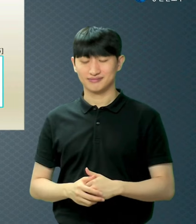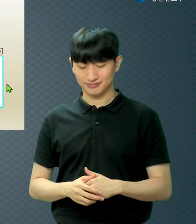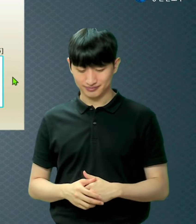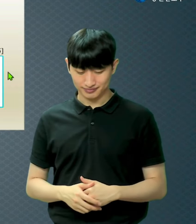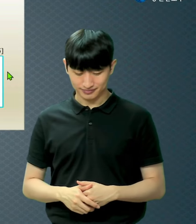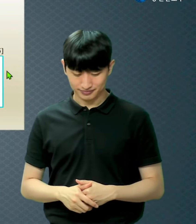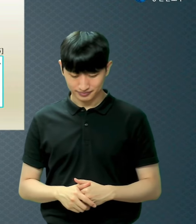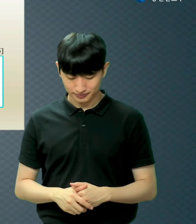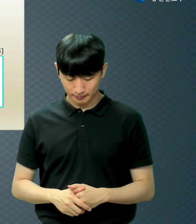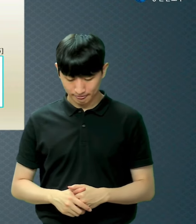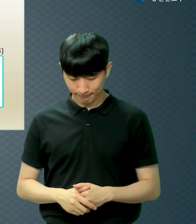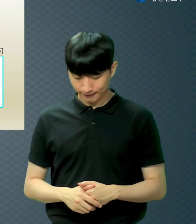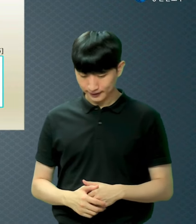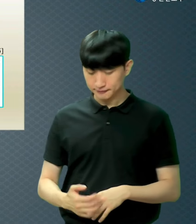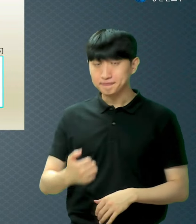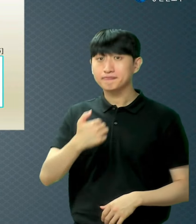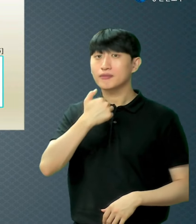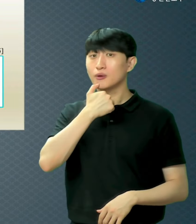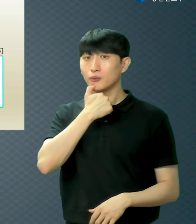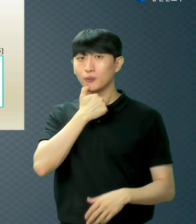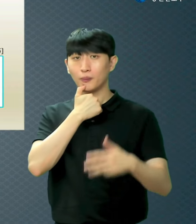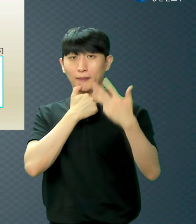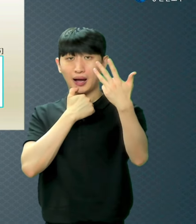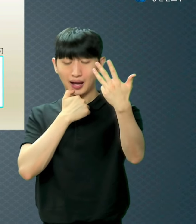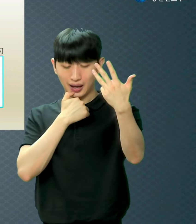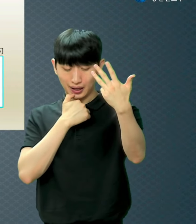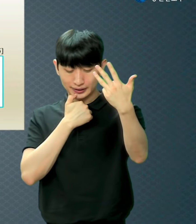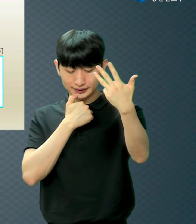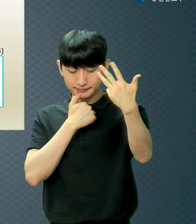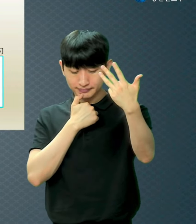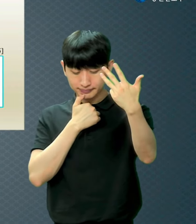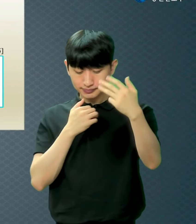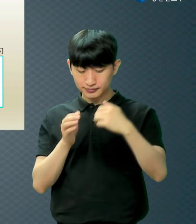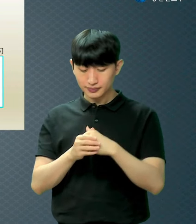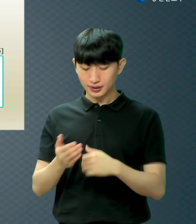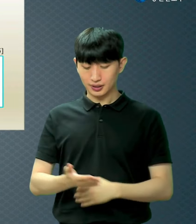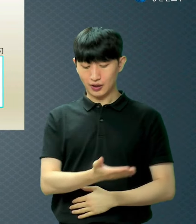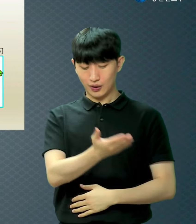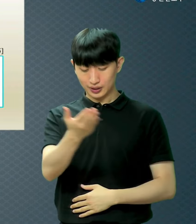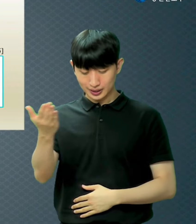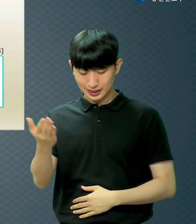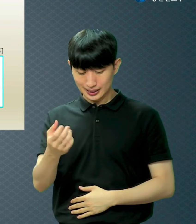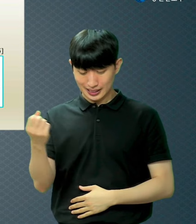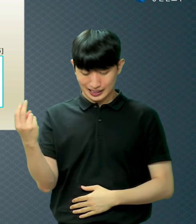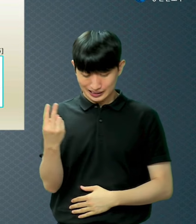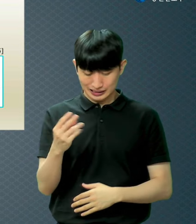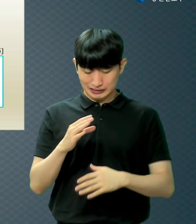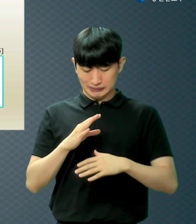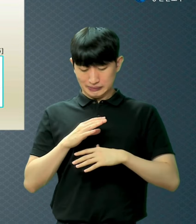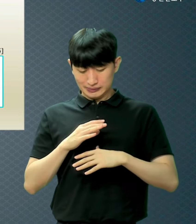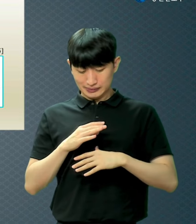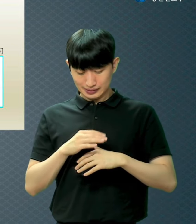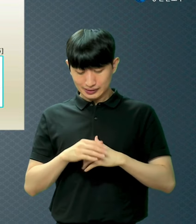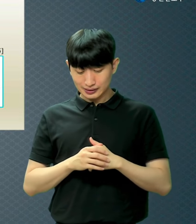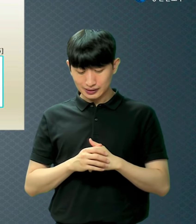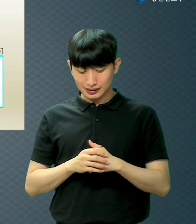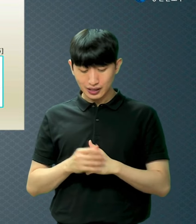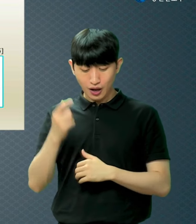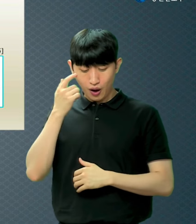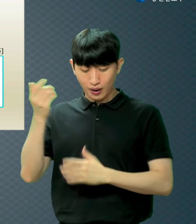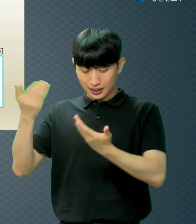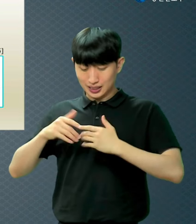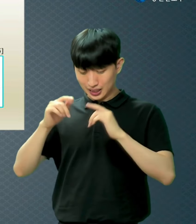로마서 8장에 보면 너희는 다시 무서워하는 종의 영을 받지 아니하였고